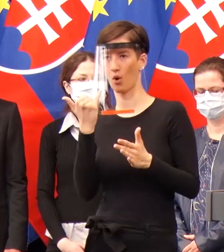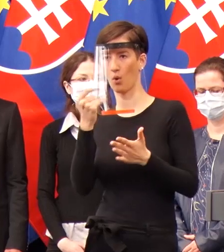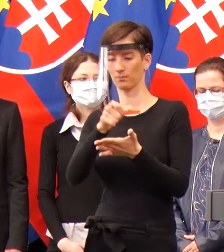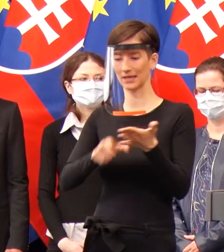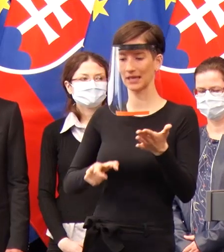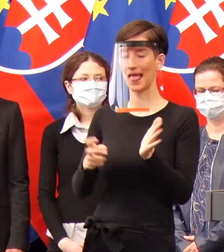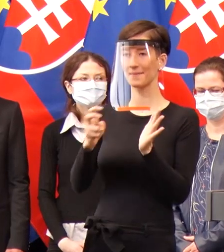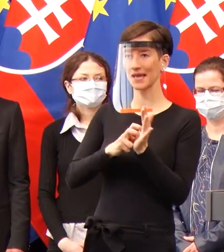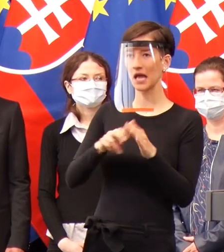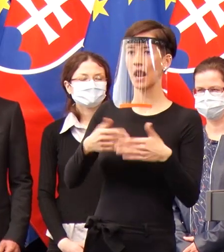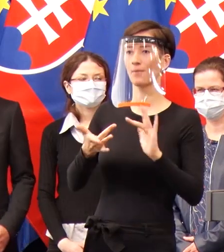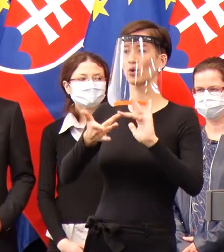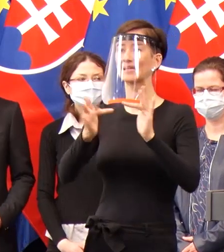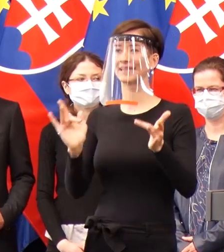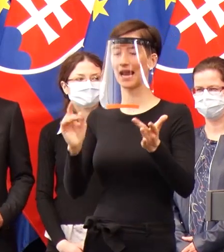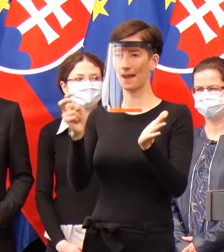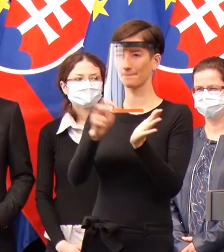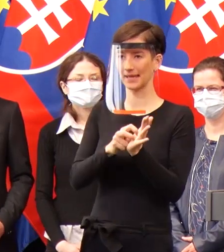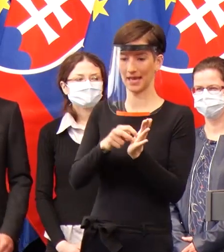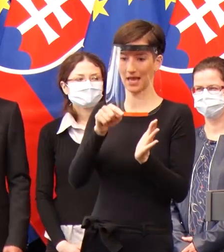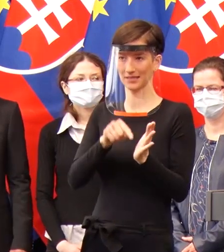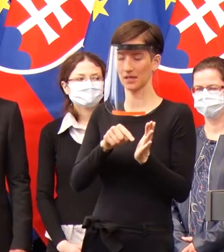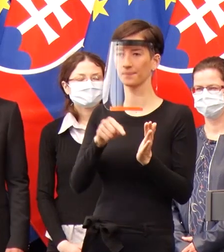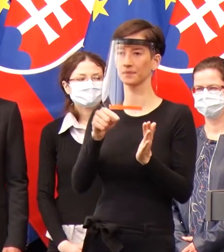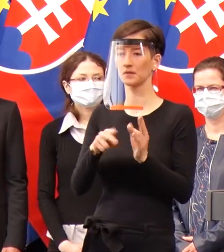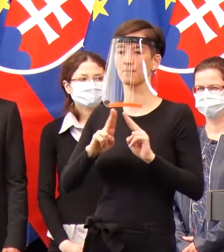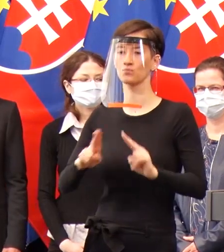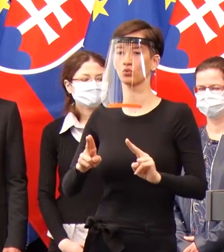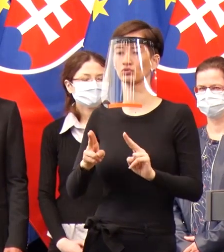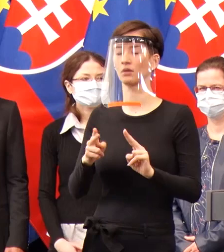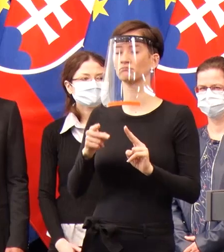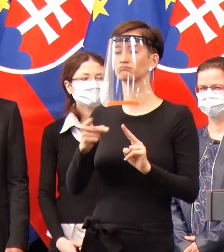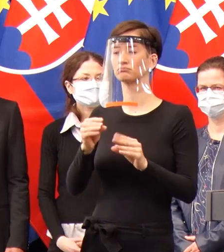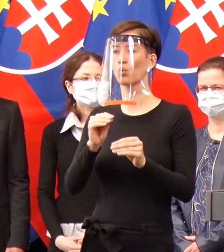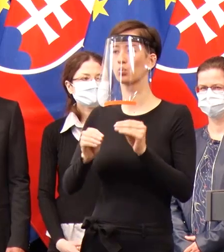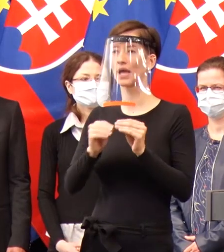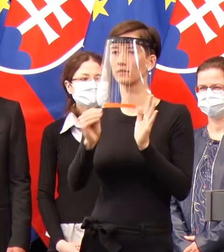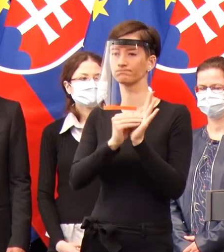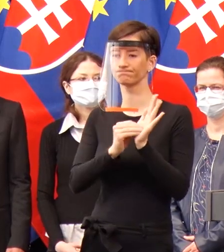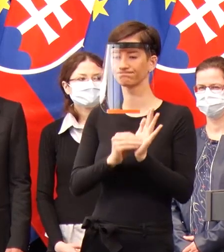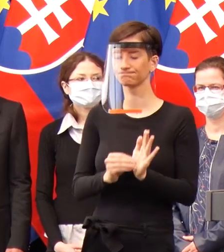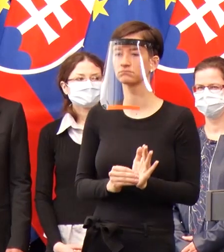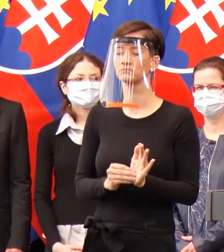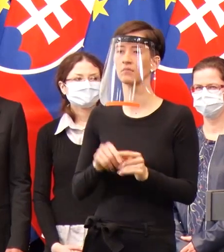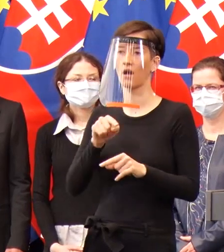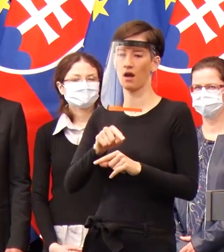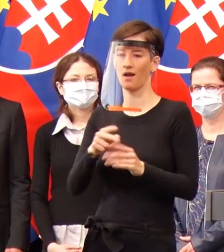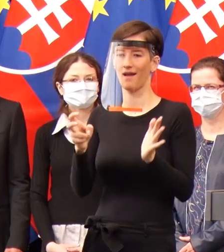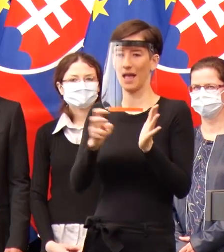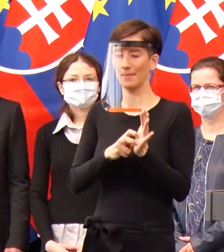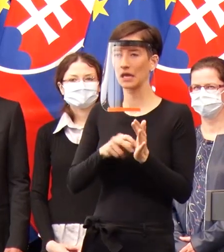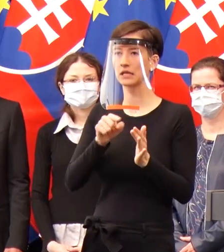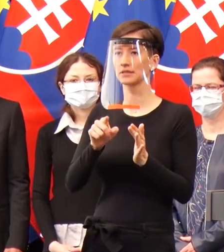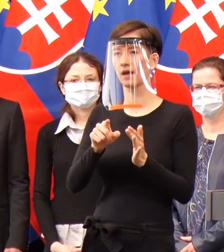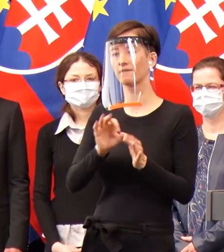aj webovú aplikáciu, kde ľudia si budú môcť nahodiť a vypísať údaje tak, aby táto aplikácia rozhodla, či môžu byť